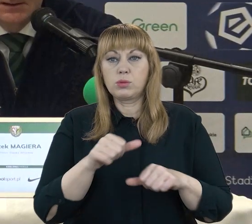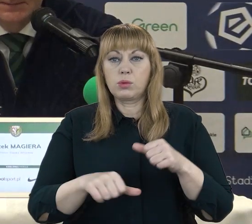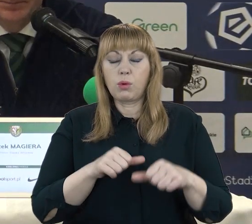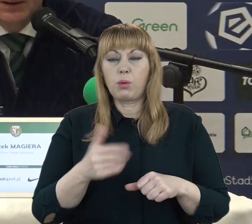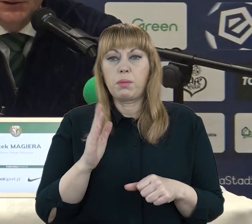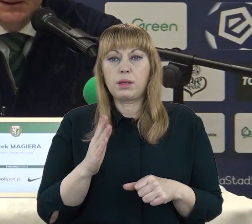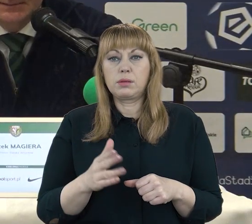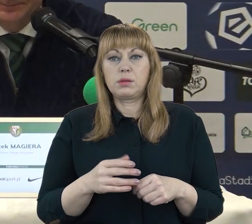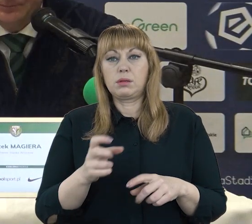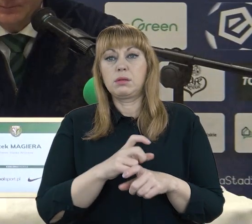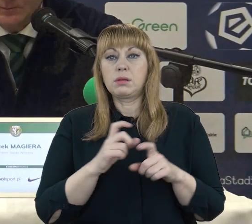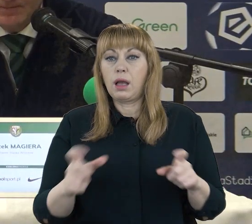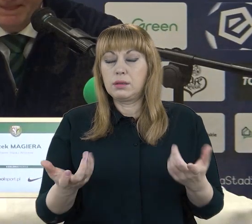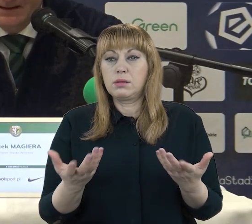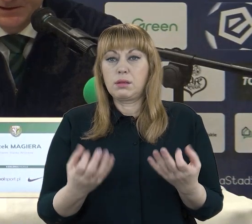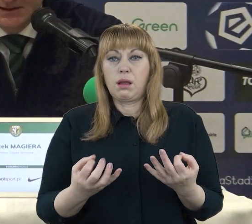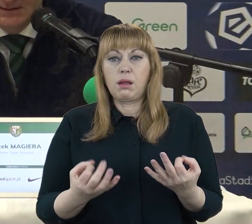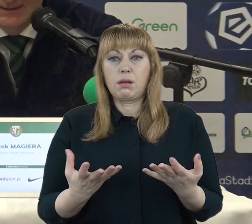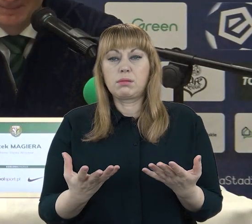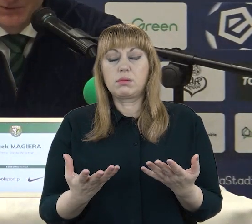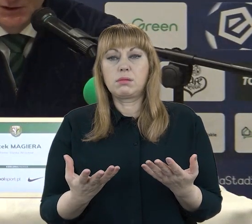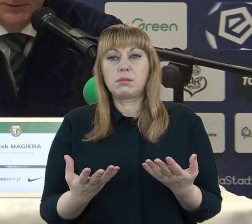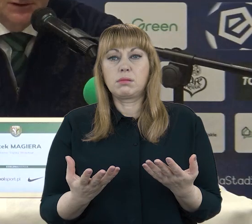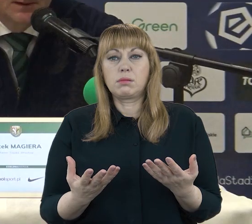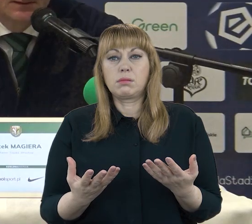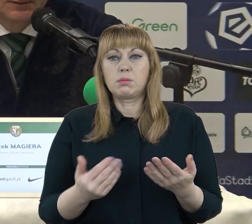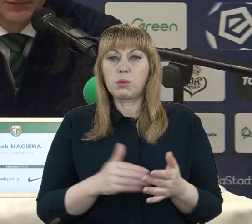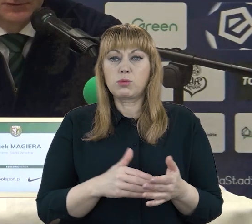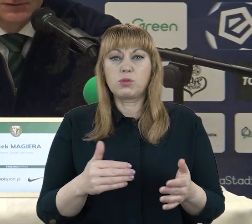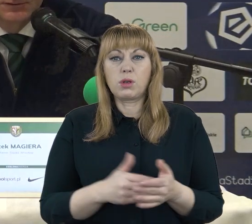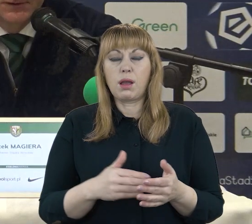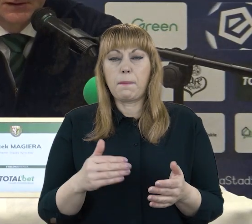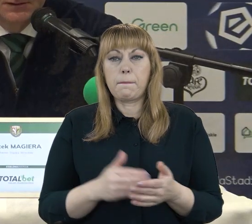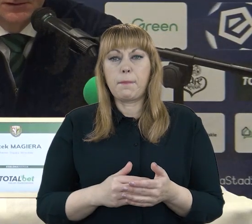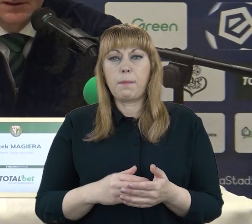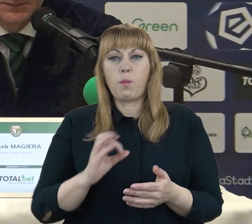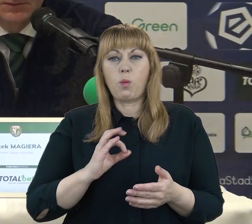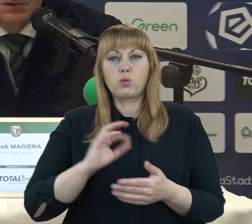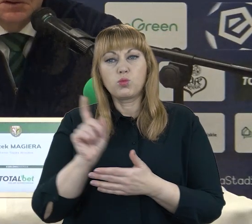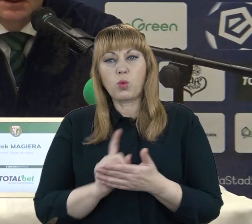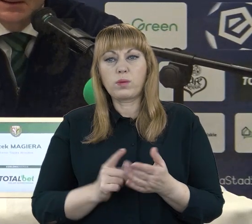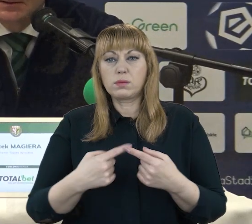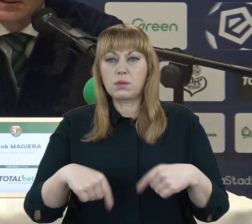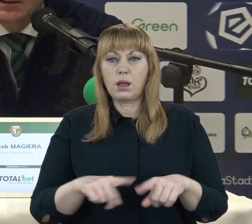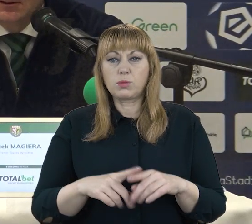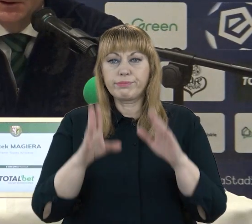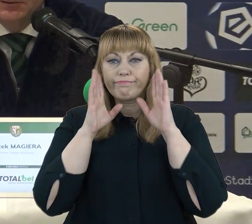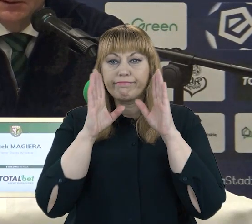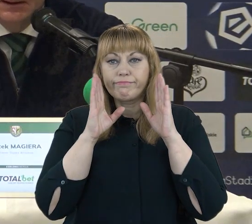czas, gdzie dzisiaj potrzeba w Śląsku, jeżeli chodzi o zespół koncentracji do ostatniego meczu i